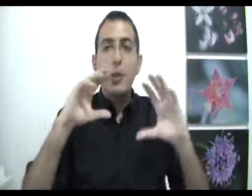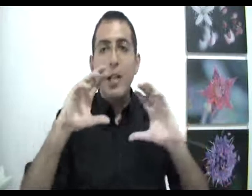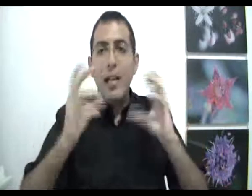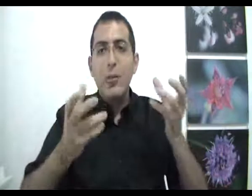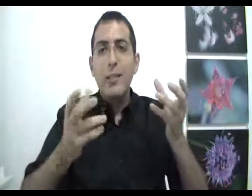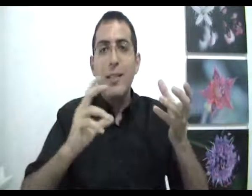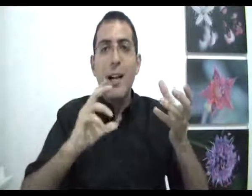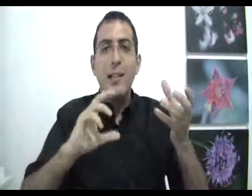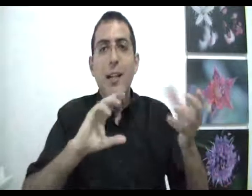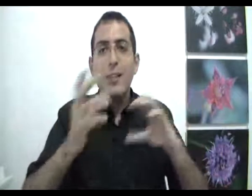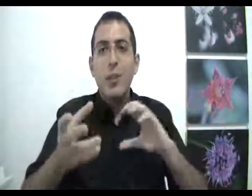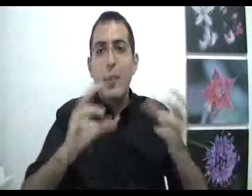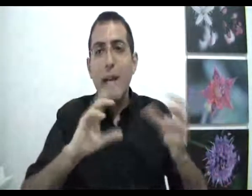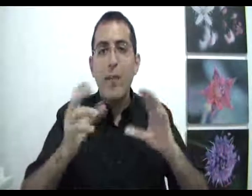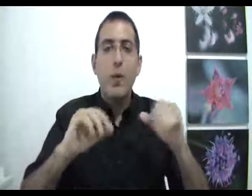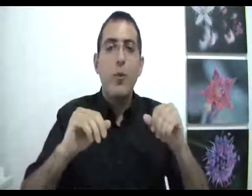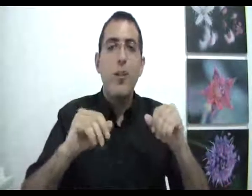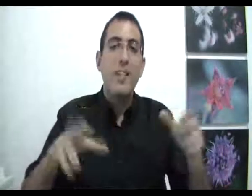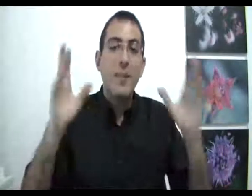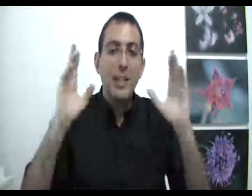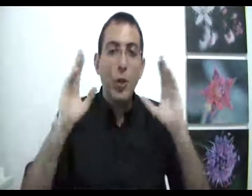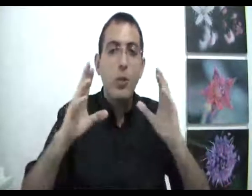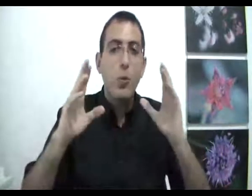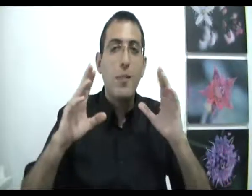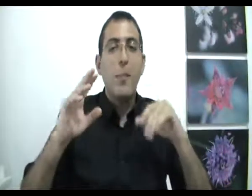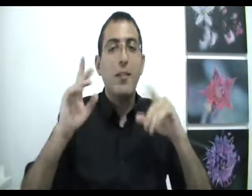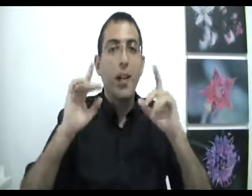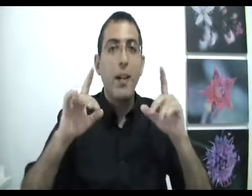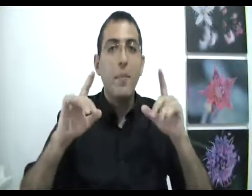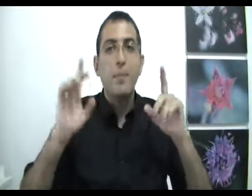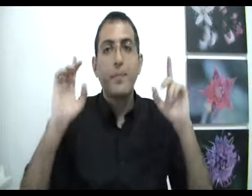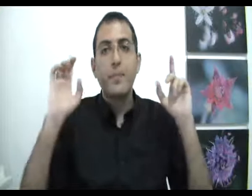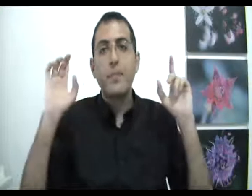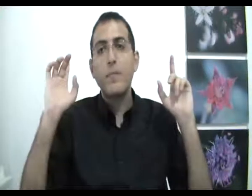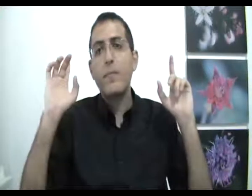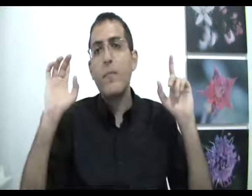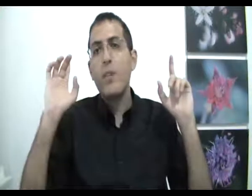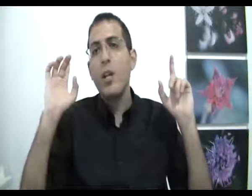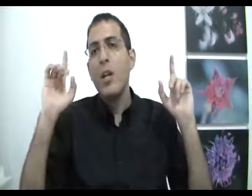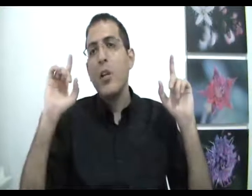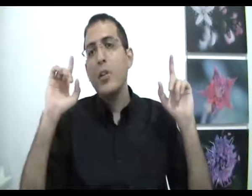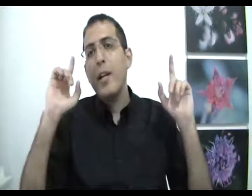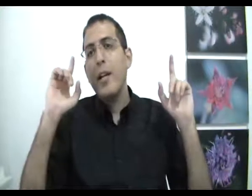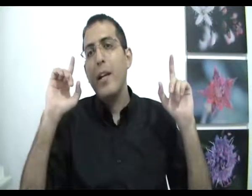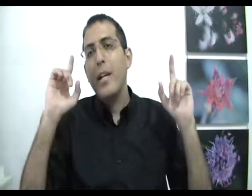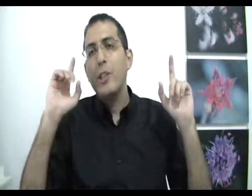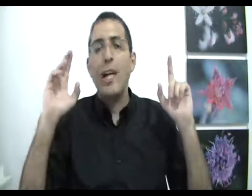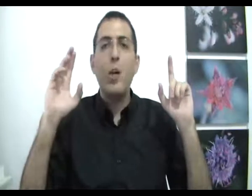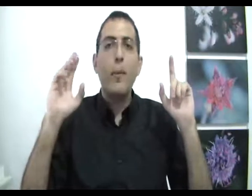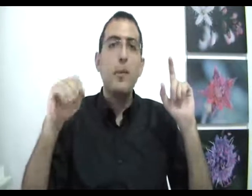משנה לנו את הגדרת הרצון הבחירה וכו' וכו' ועכשיו אני אצן עוד נקודת מבט והיא שכאשר אנחנו רואים את